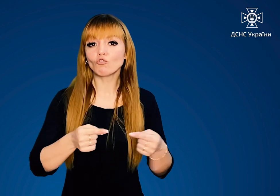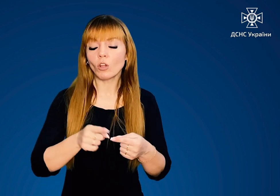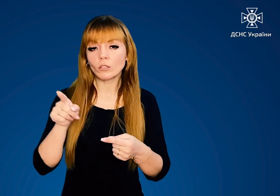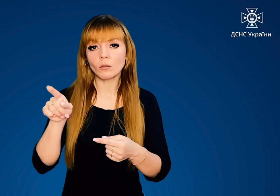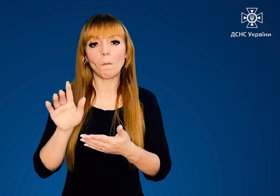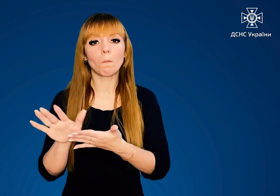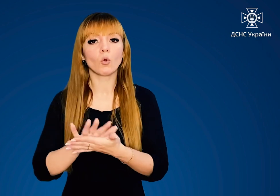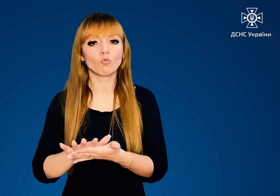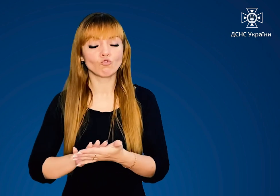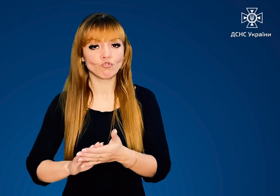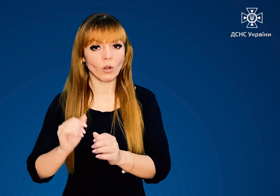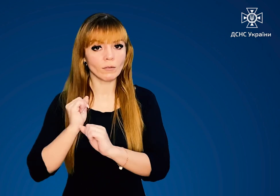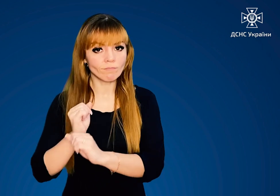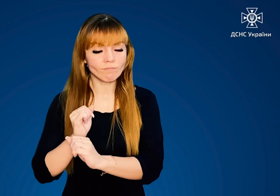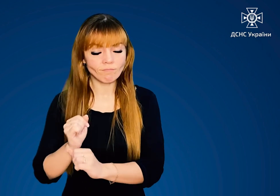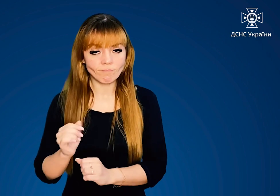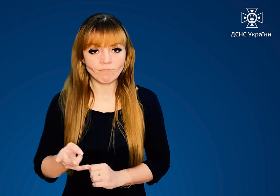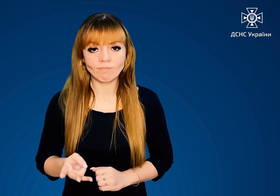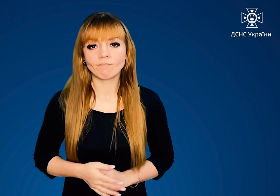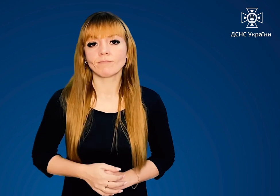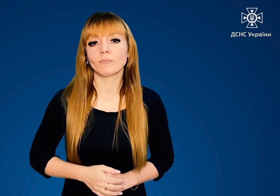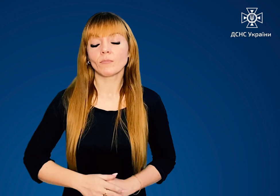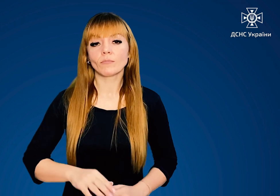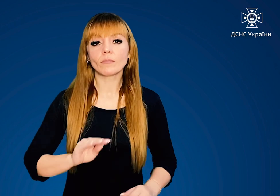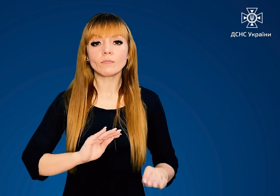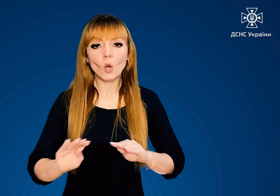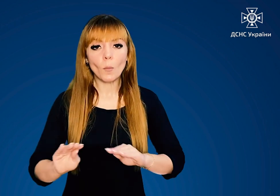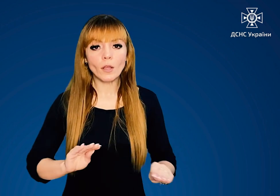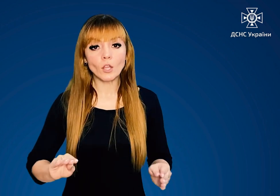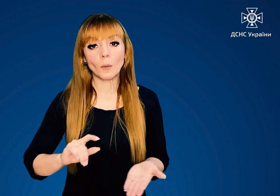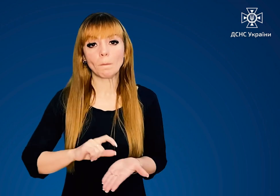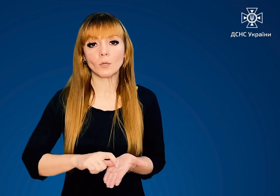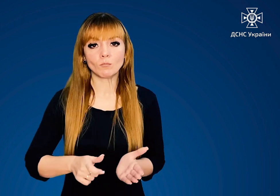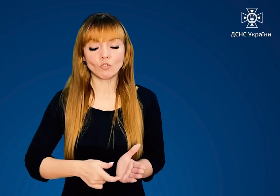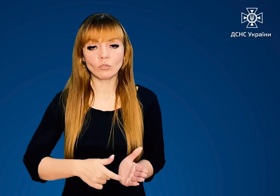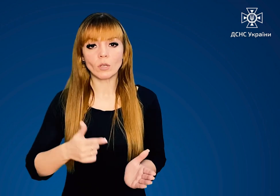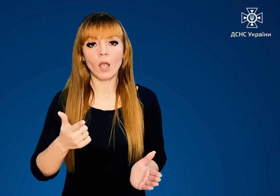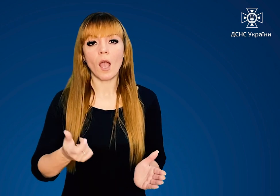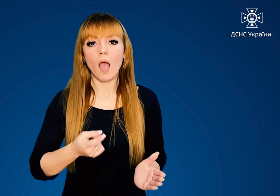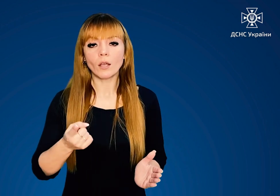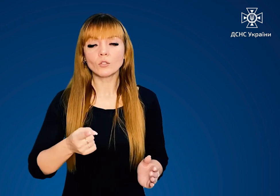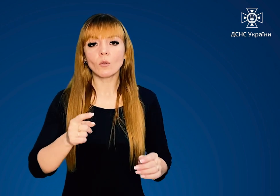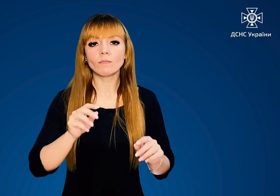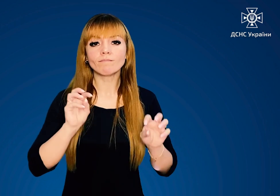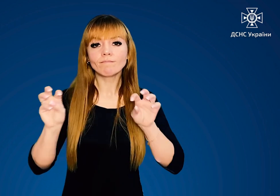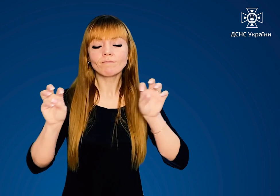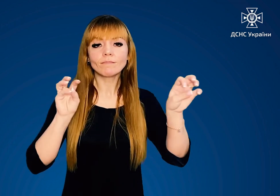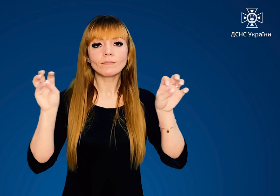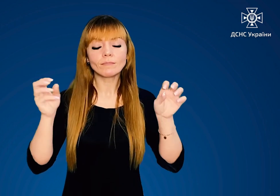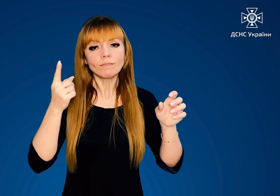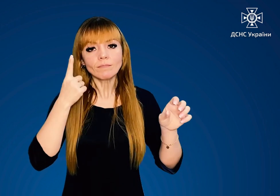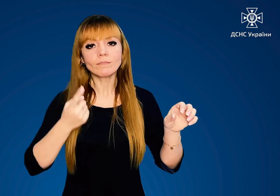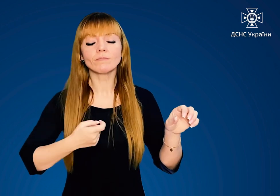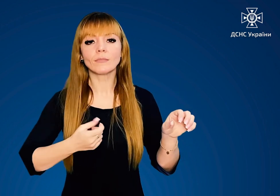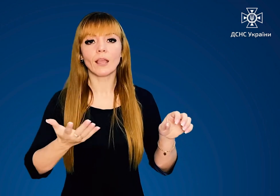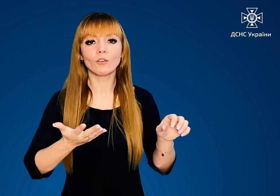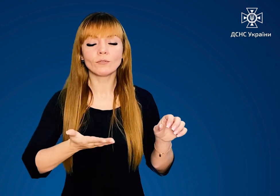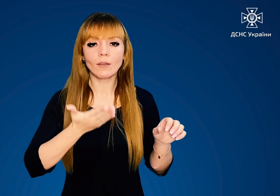Своєчасно прочищайте їх Обладнайте приміщення газовими аналізаторами або